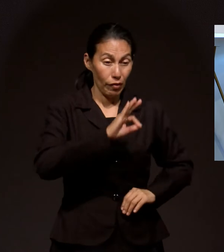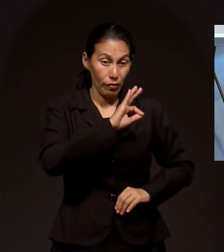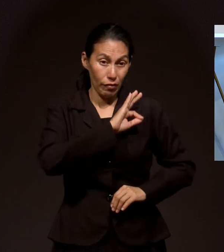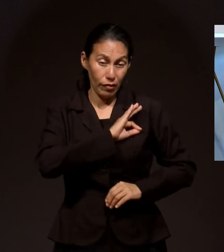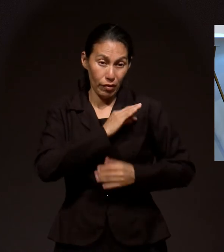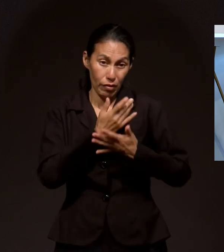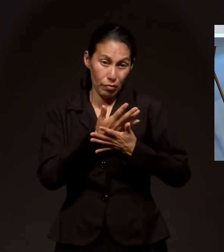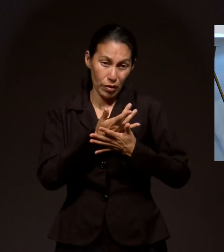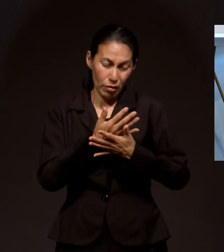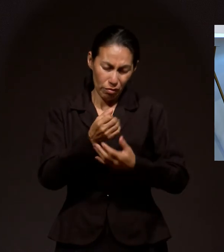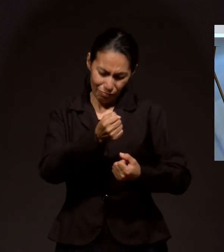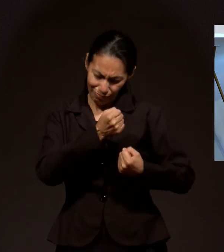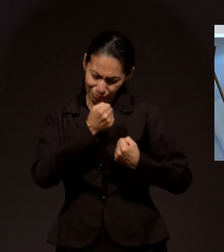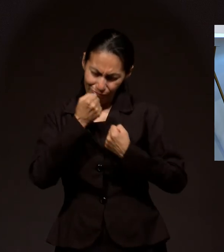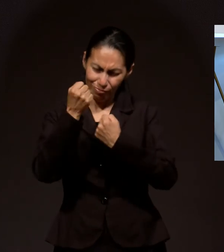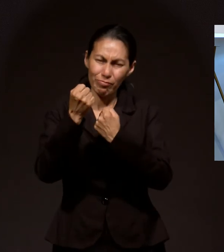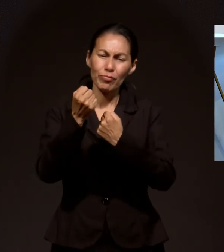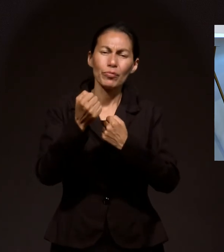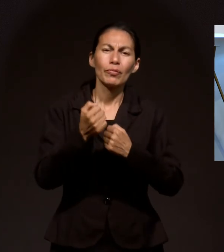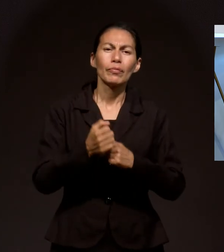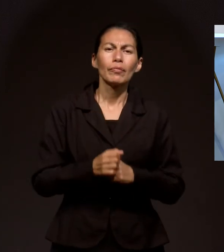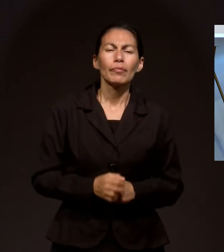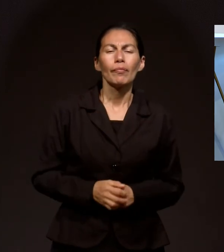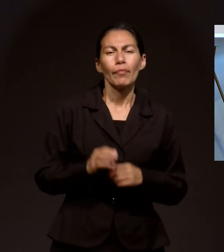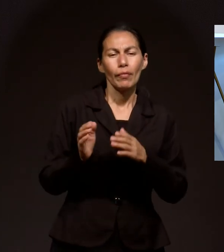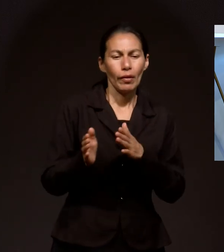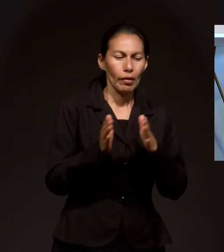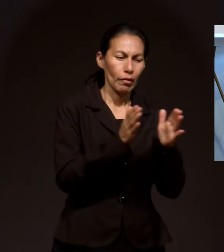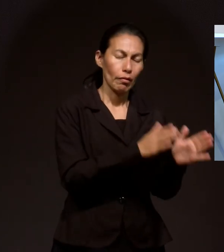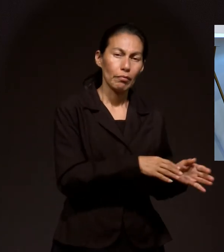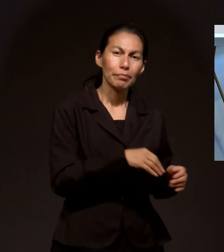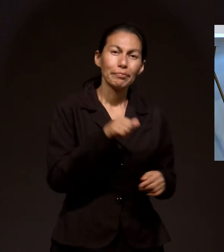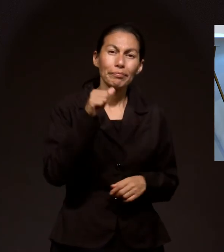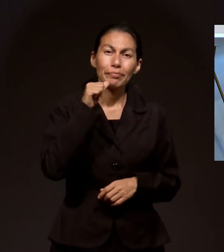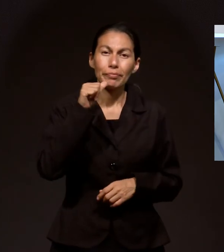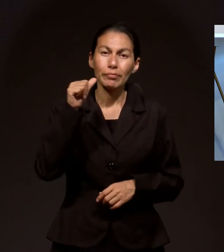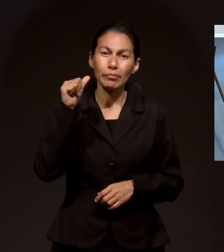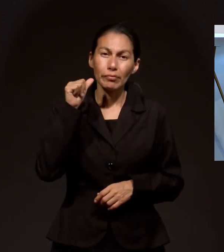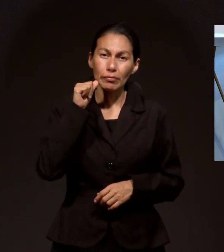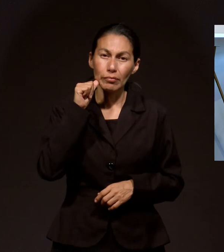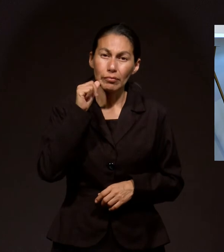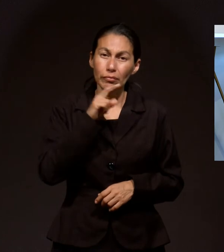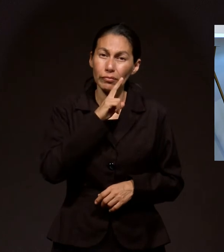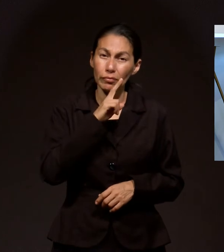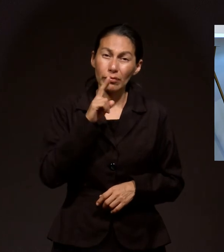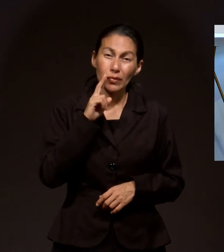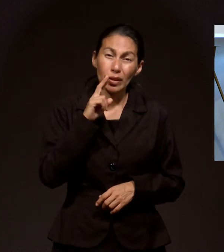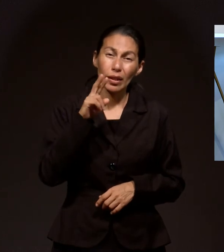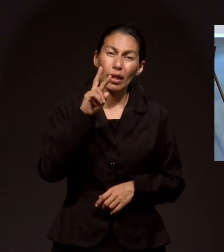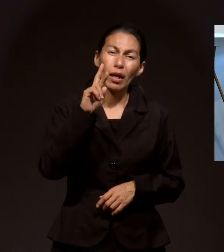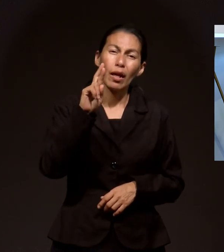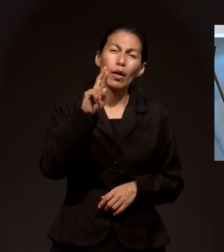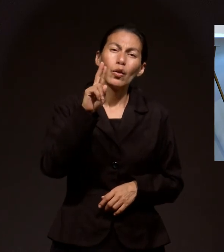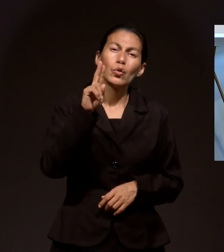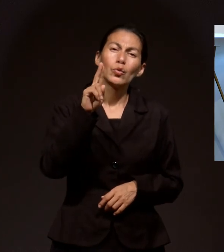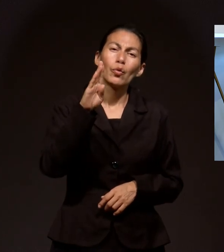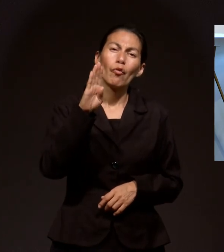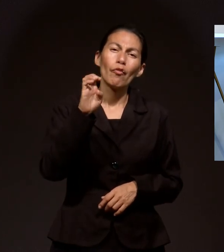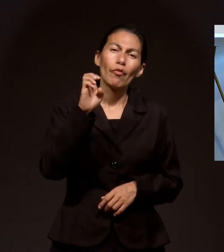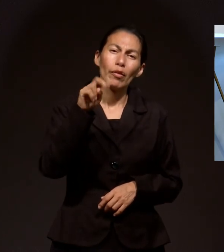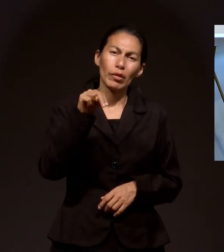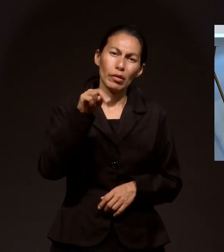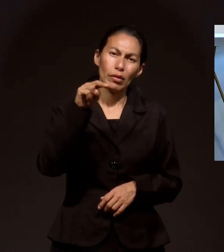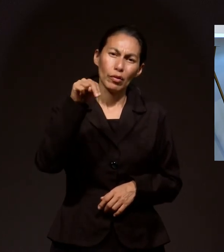fe Y nuestra esperanza También ayer recibimos la noticia De Rubén Novelo